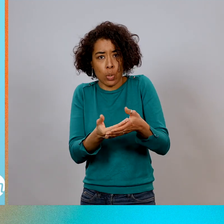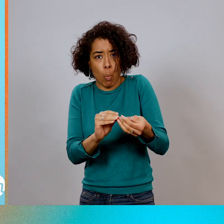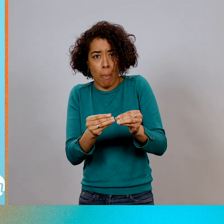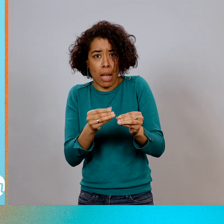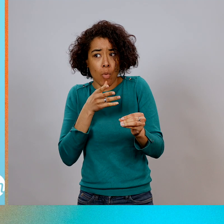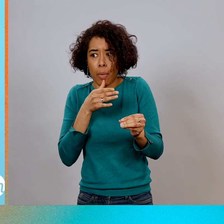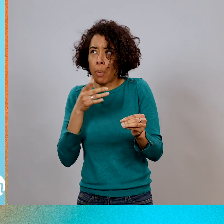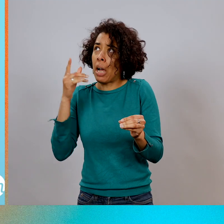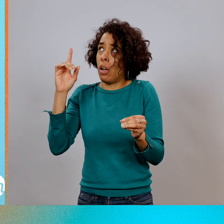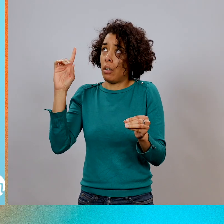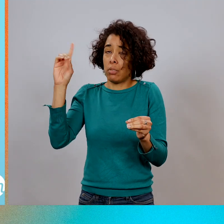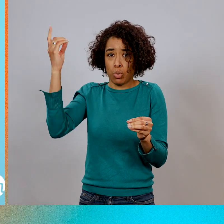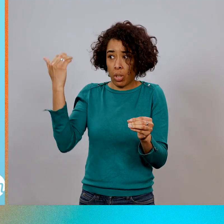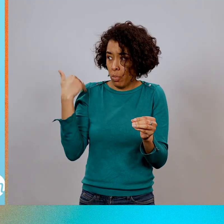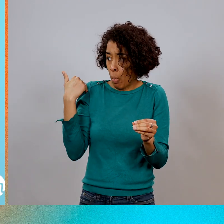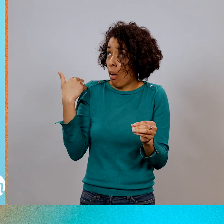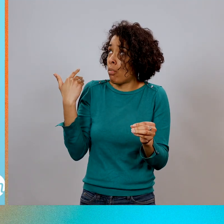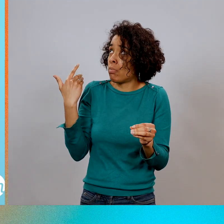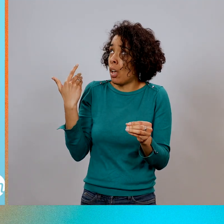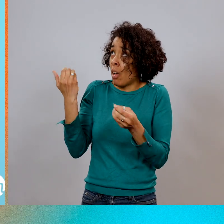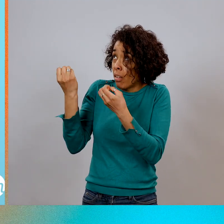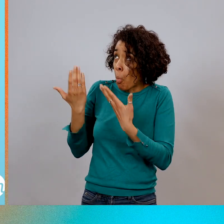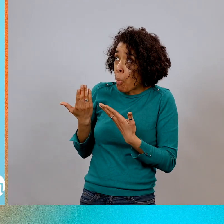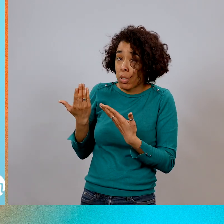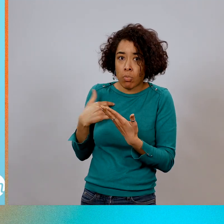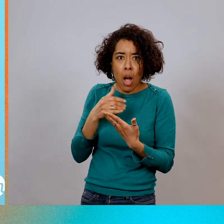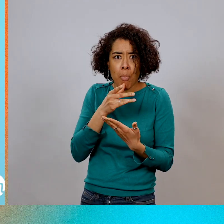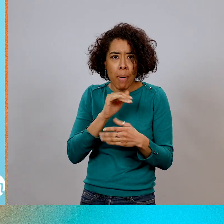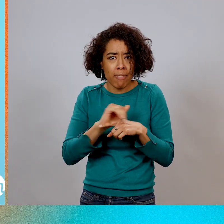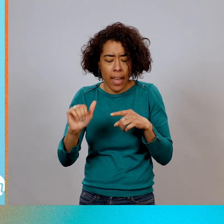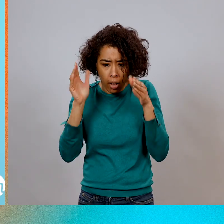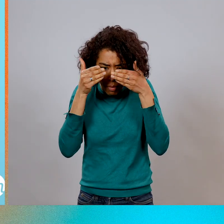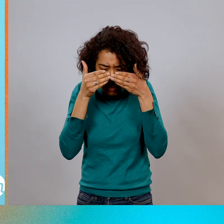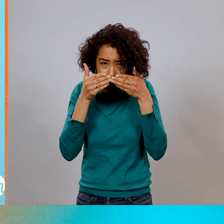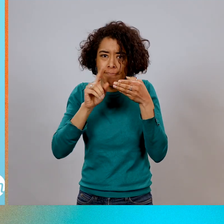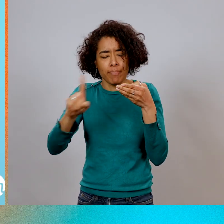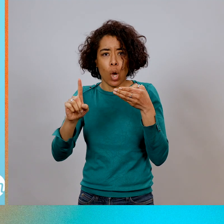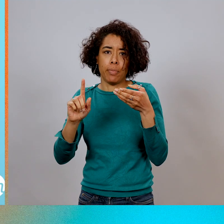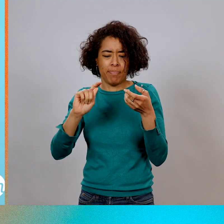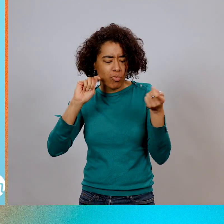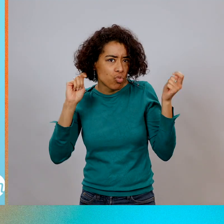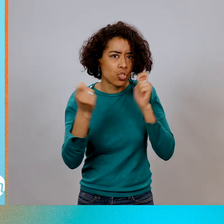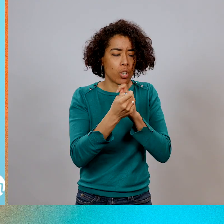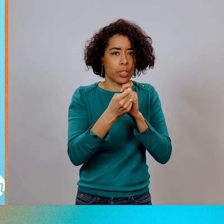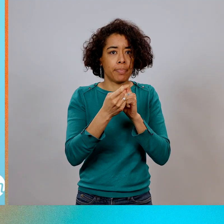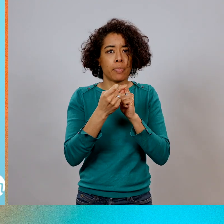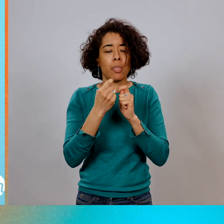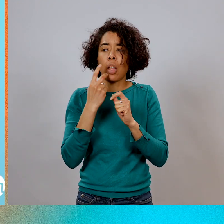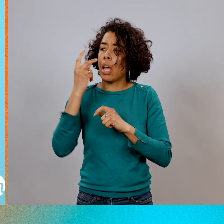jamais vivre et accomplir ce que Dieu a prévu pour ma vie. » En fait, il faudrait changer la question et se dire « Y a-t-il des gens autour de moi qui, avec